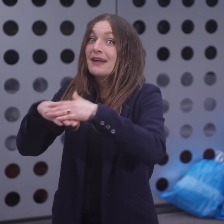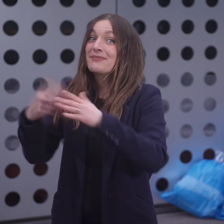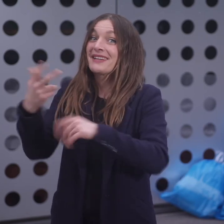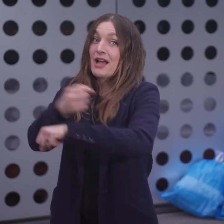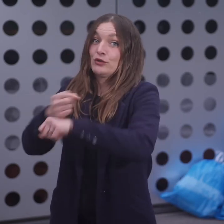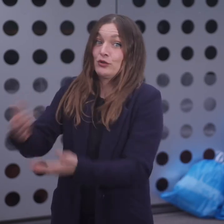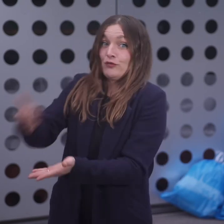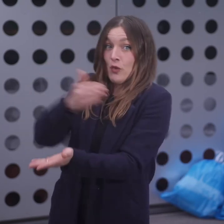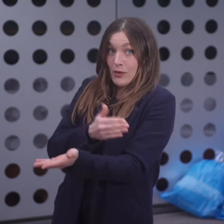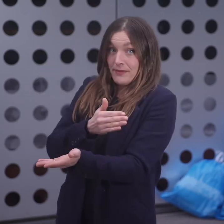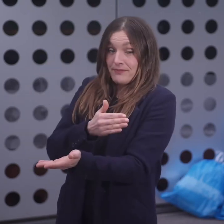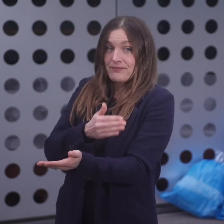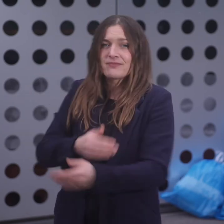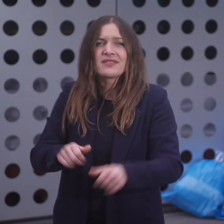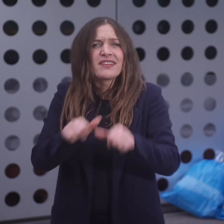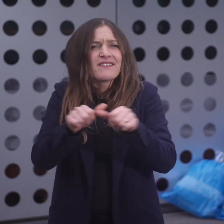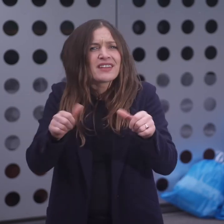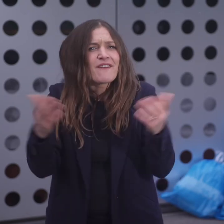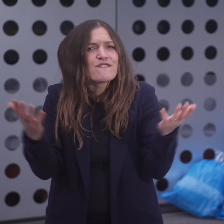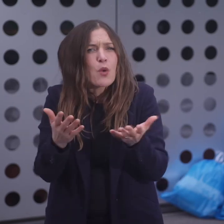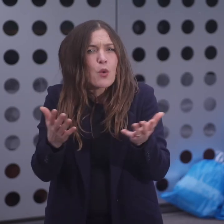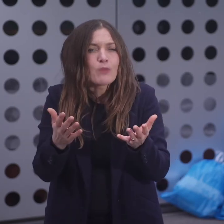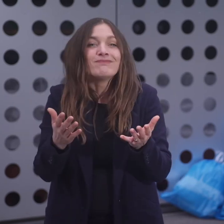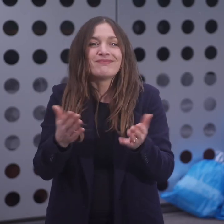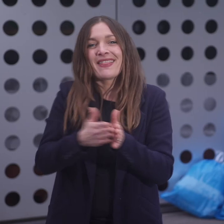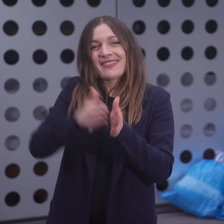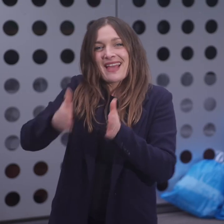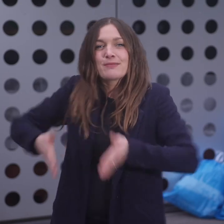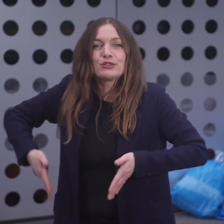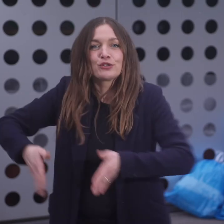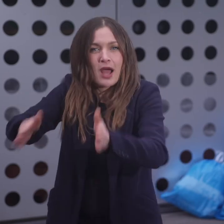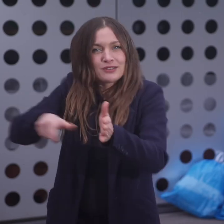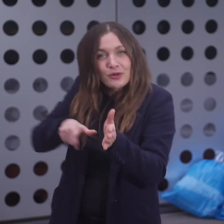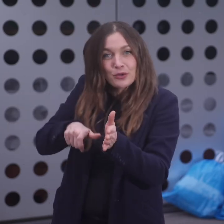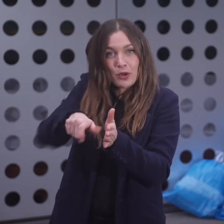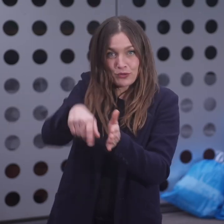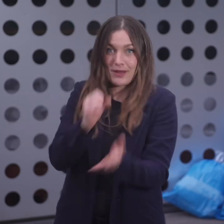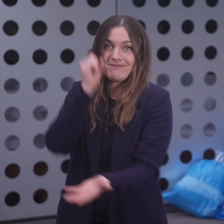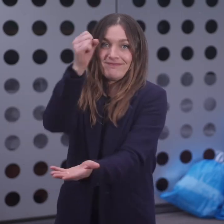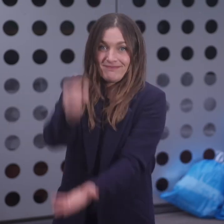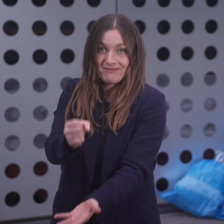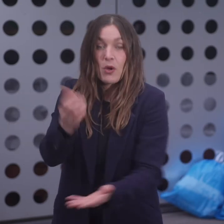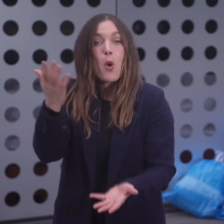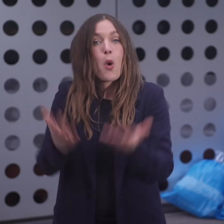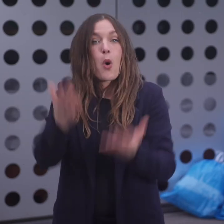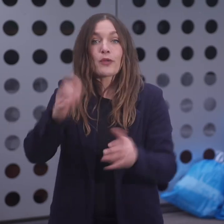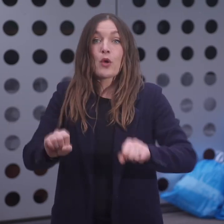Wie und wo? Am Strassentrotterrand oder am Bereitstellungsort. Hauskericht in blauen Gebührensäcken